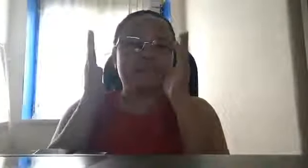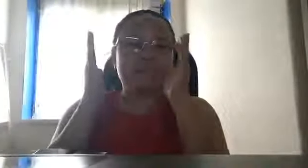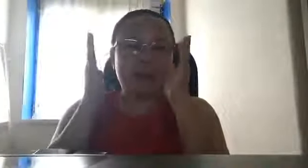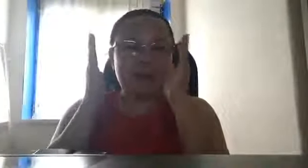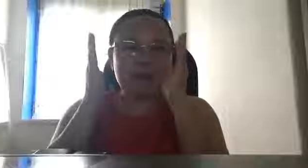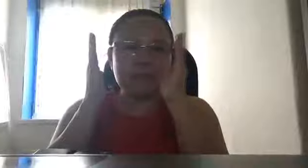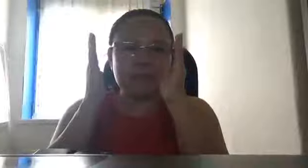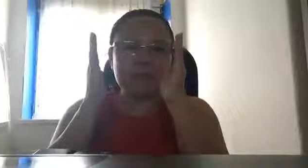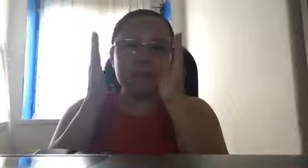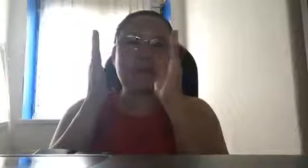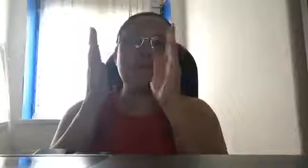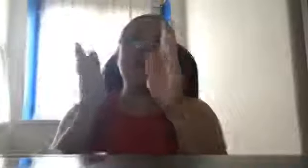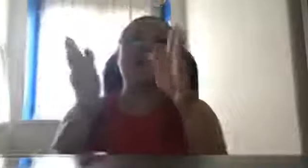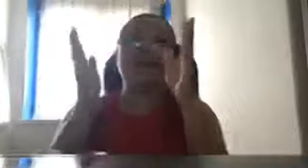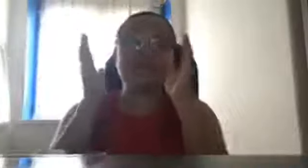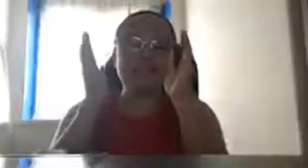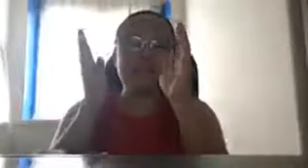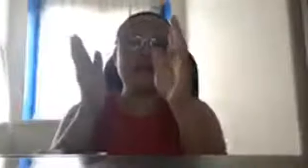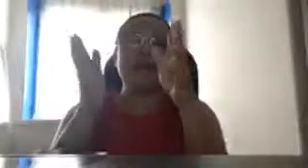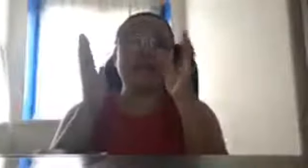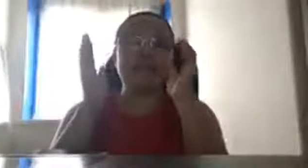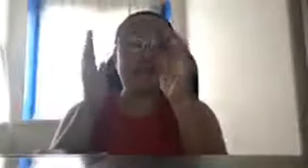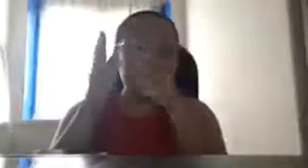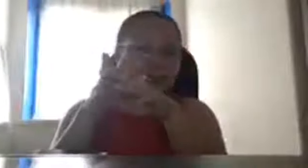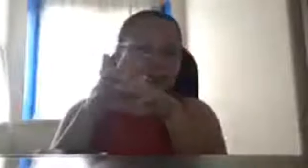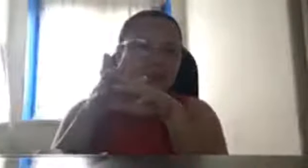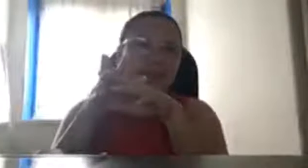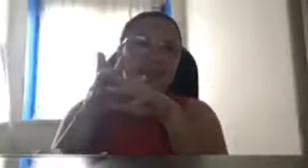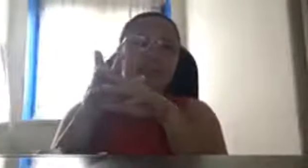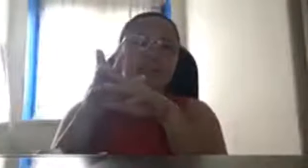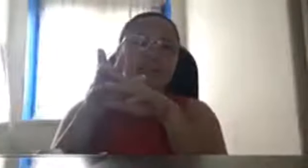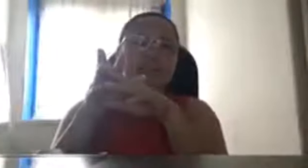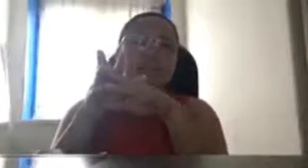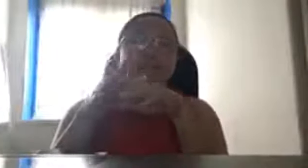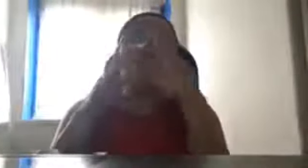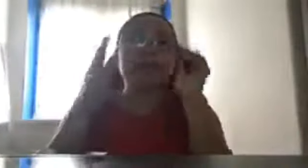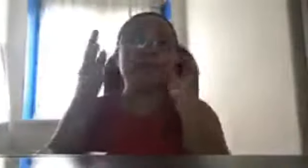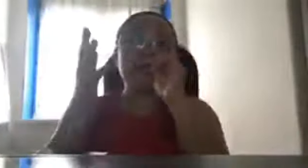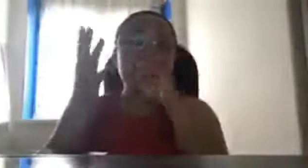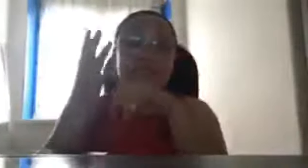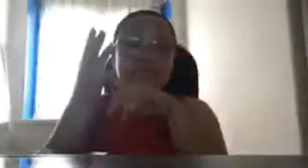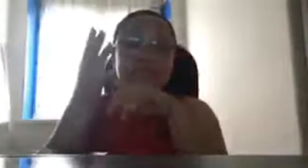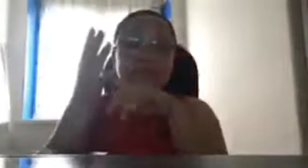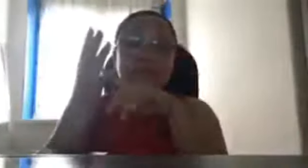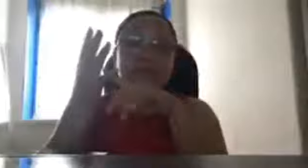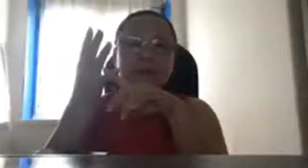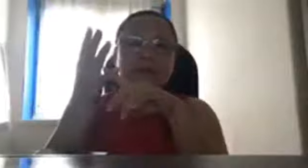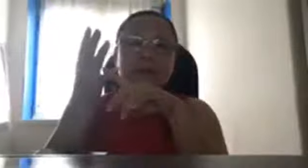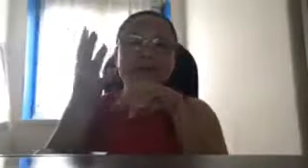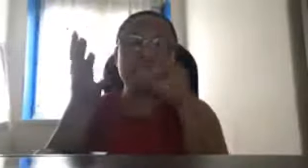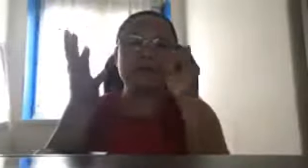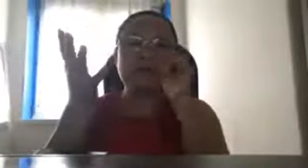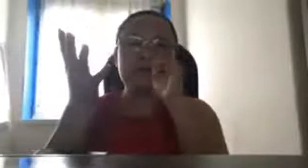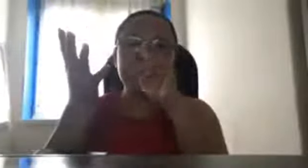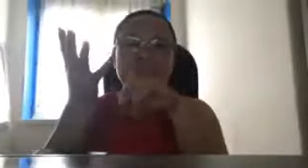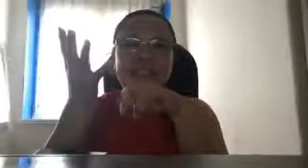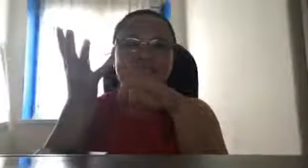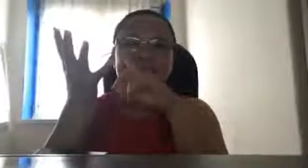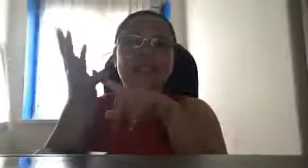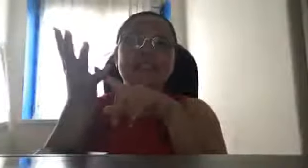habang bata pa, mag-aral, ng mag-aral, ng mag-aral, pag mayroon ka ng ipagmamalaki, mayroon ka ng degree,